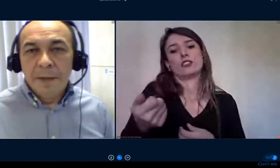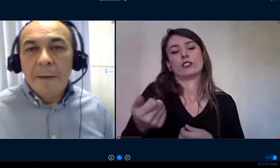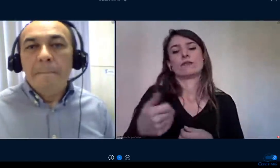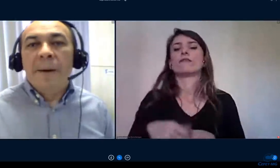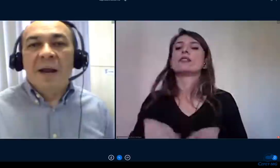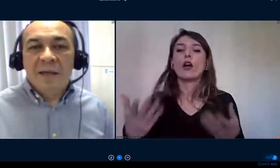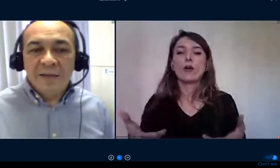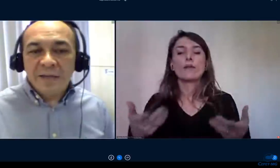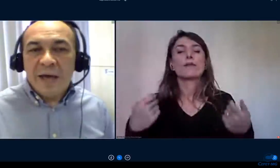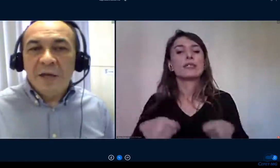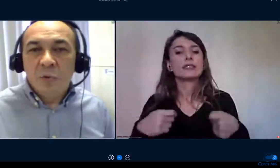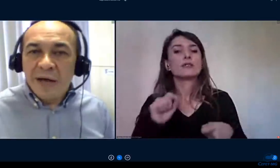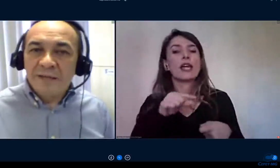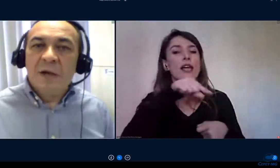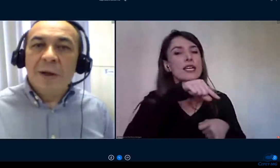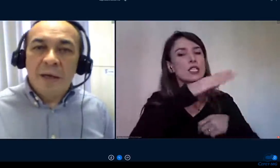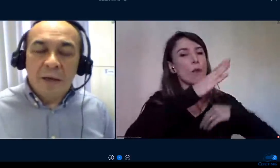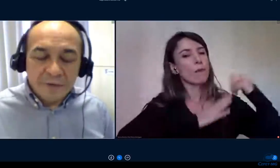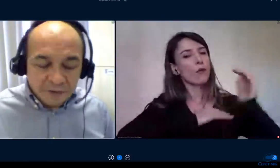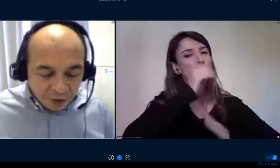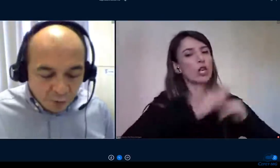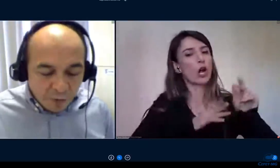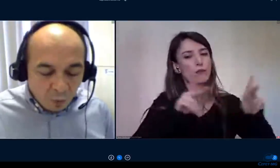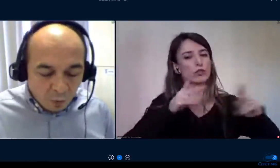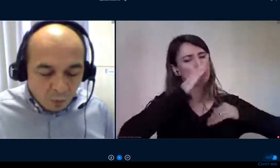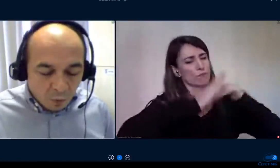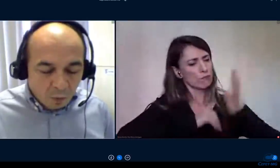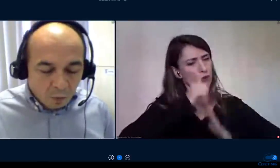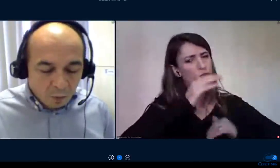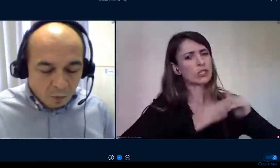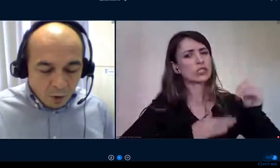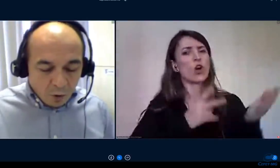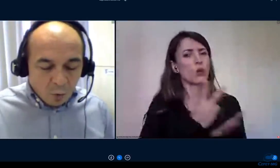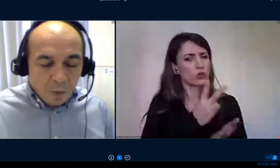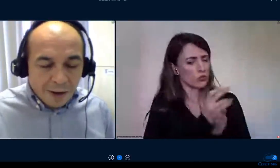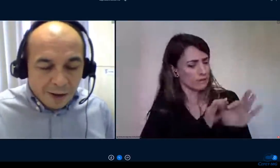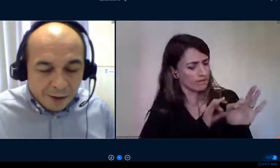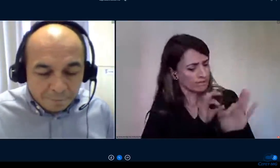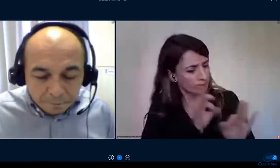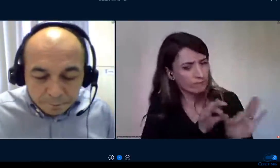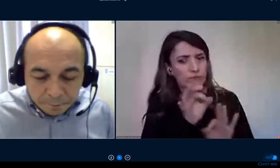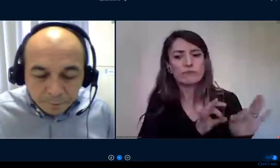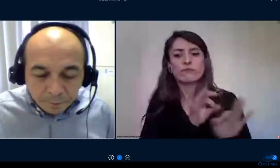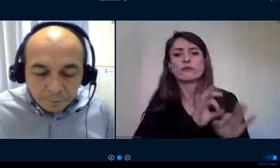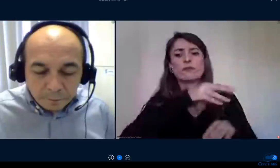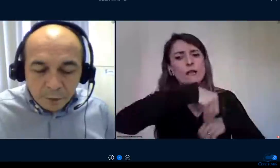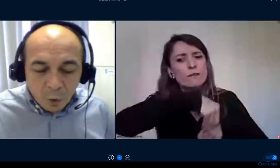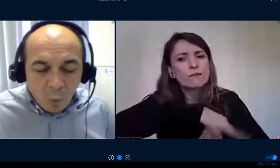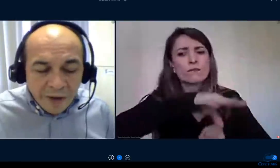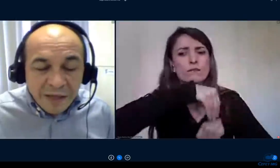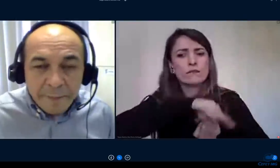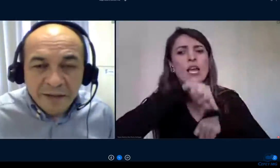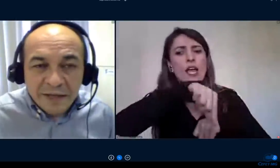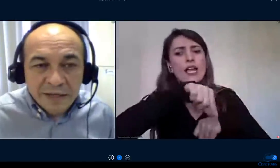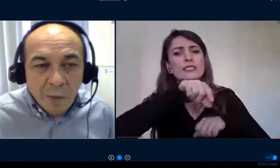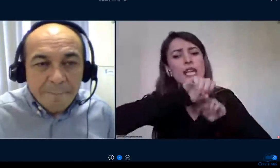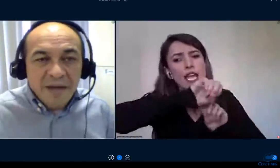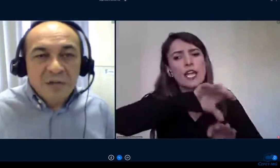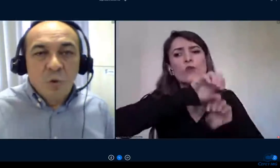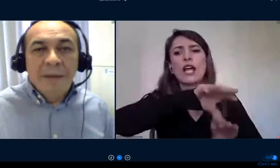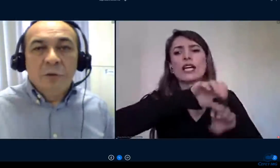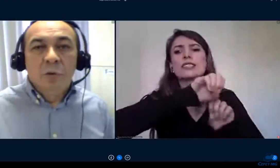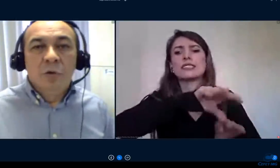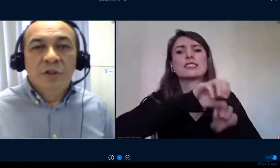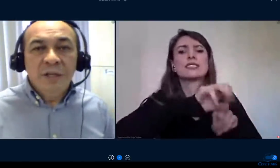têm para que essa educação ela seja uma uma interpretação